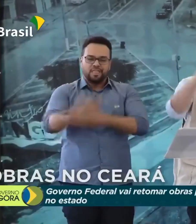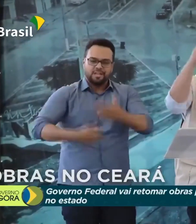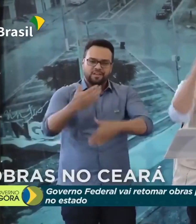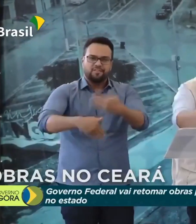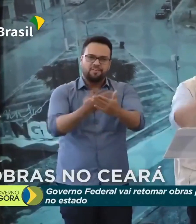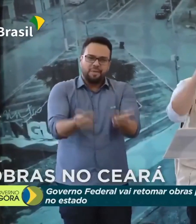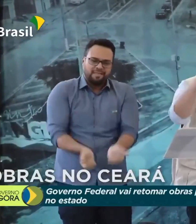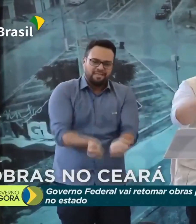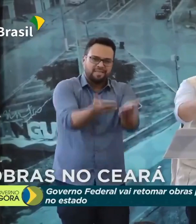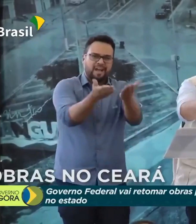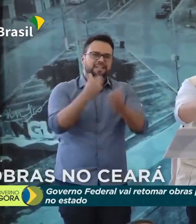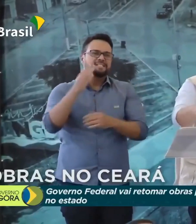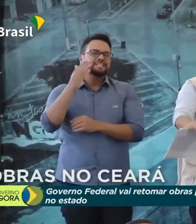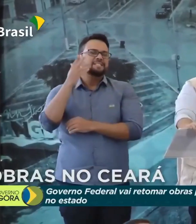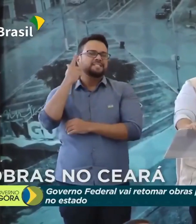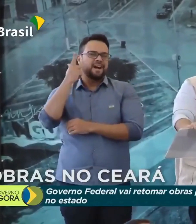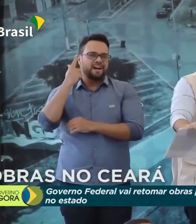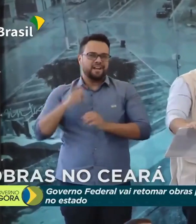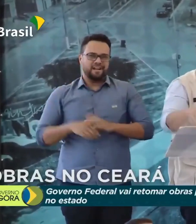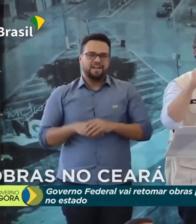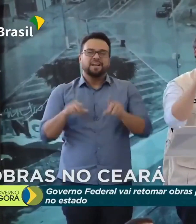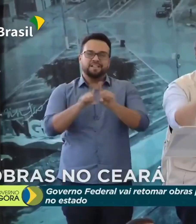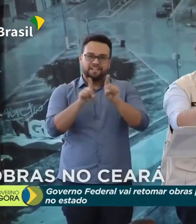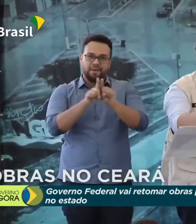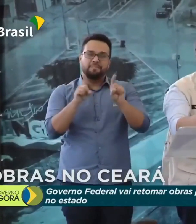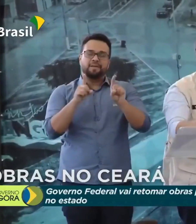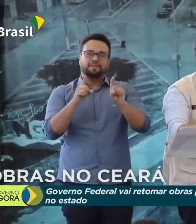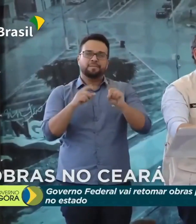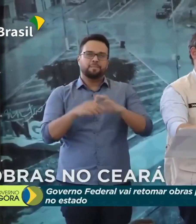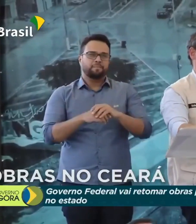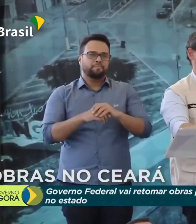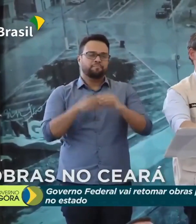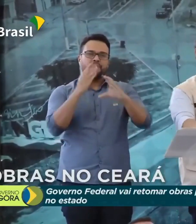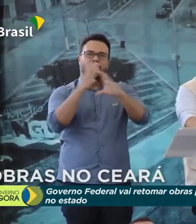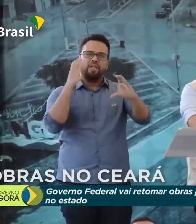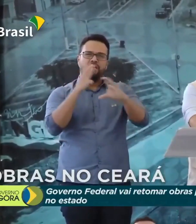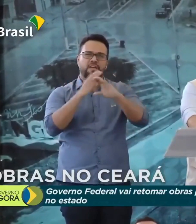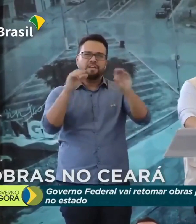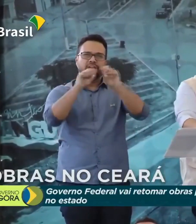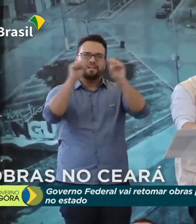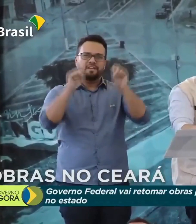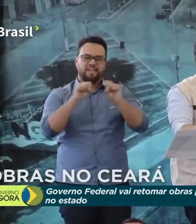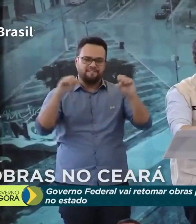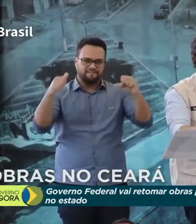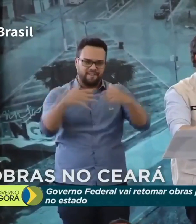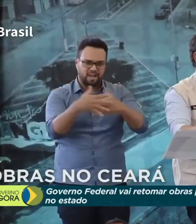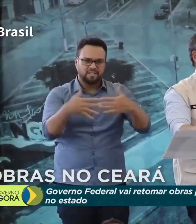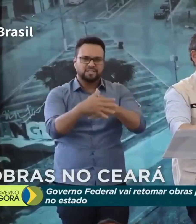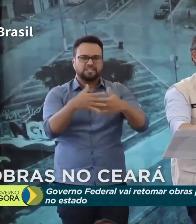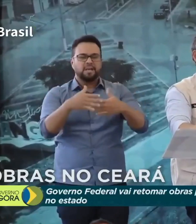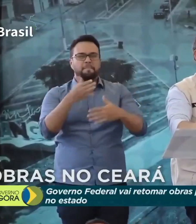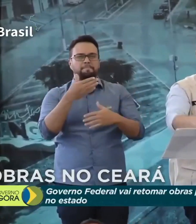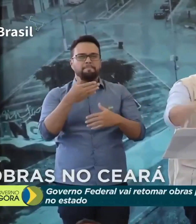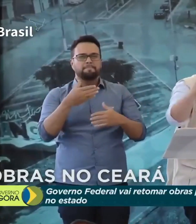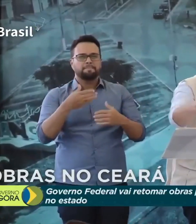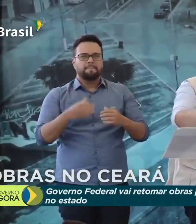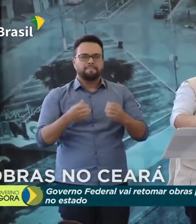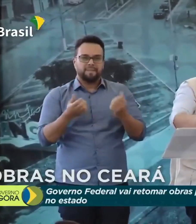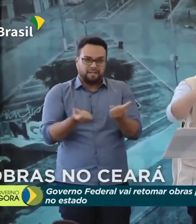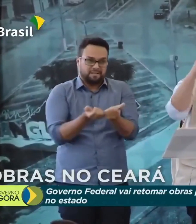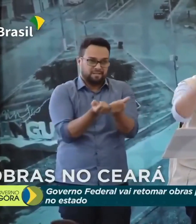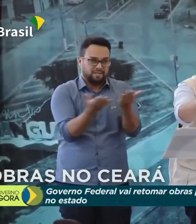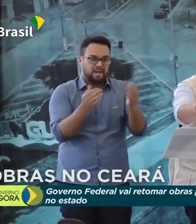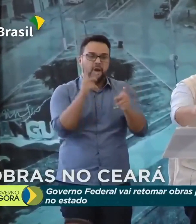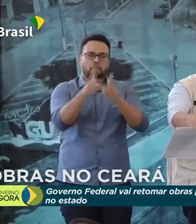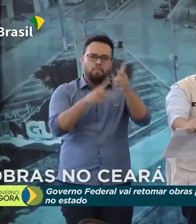fazer a infraestrutura chegar ao Ceará. O povo do Ceará merece a infraestrutura. O povo do